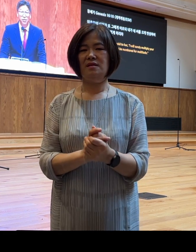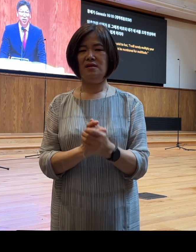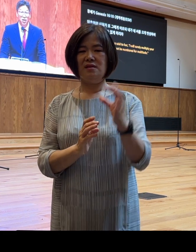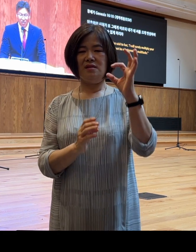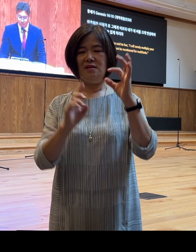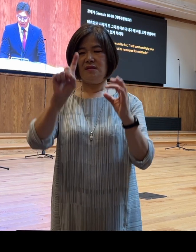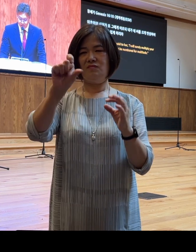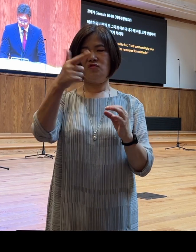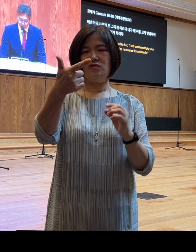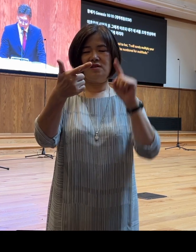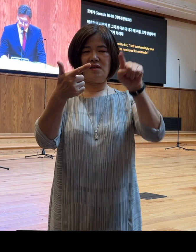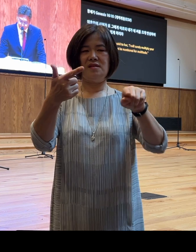읽겠습니다 시작